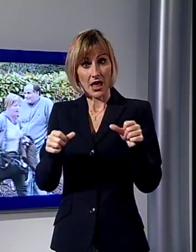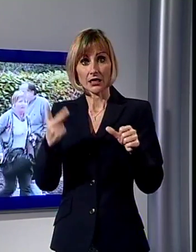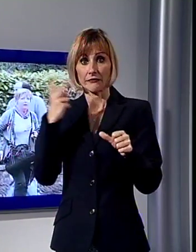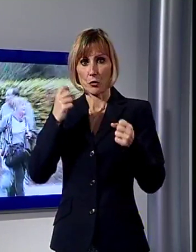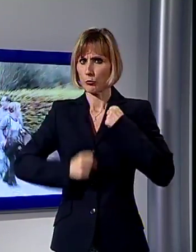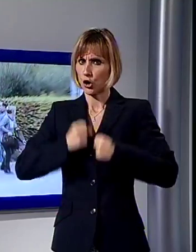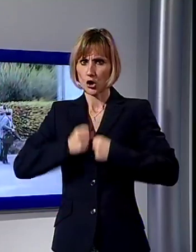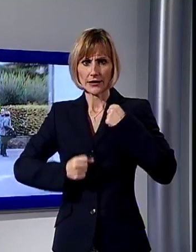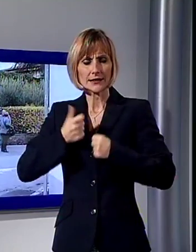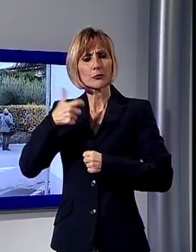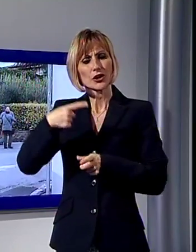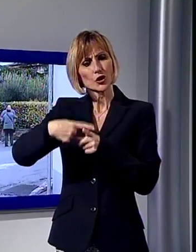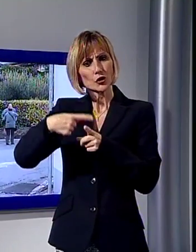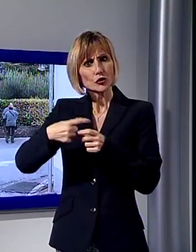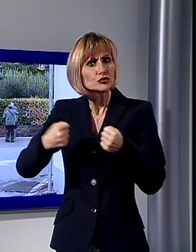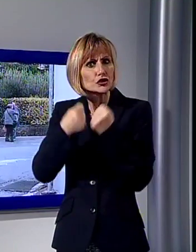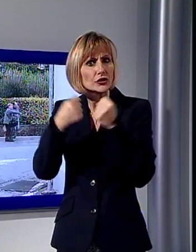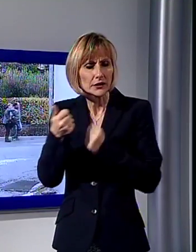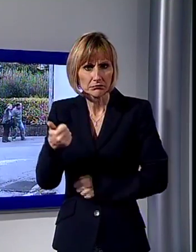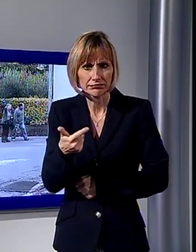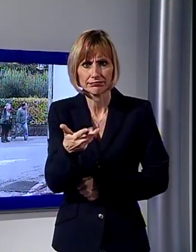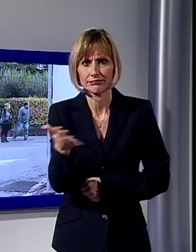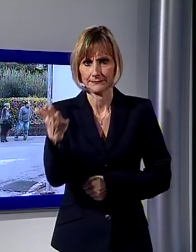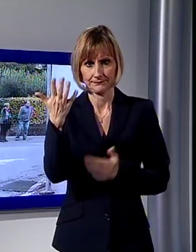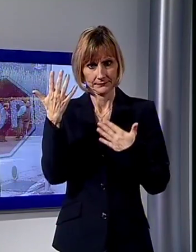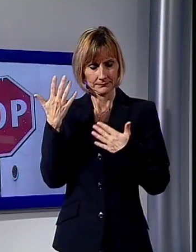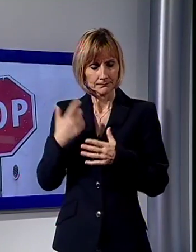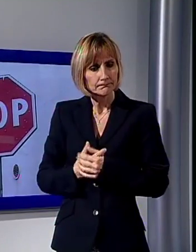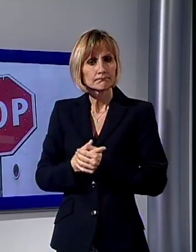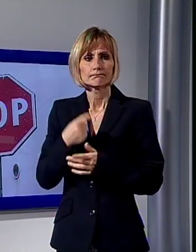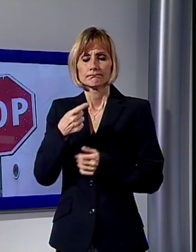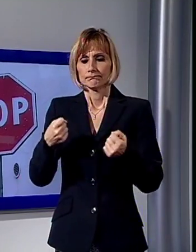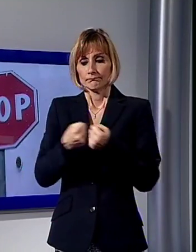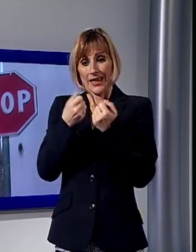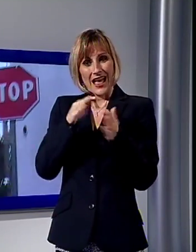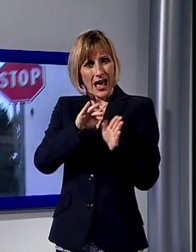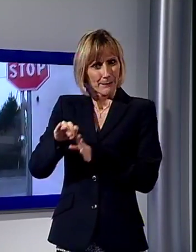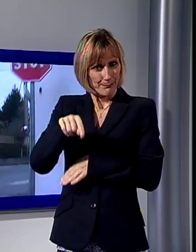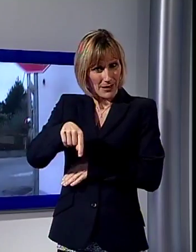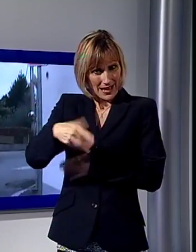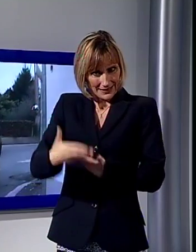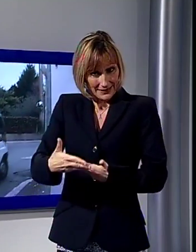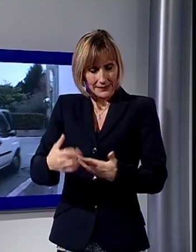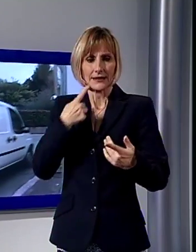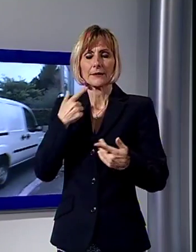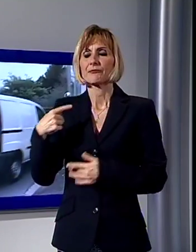verificano di frequente. Al di là della dinamica di questo scontro sembra che le auto che arrivano da via delle Pierone debbano